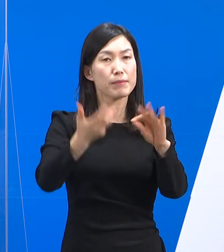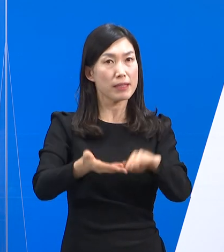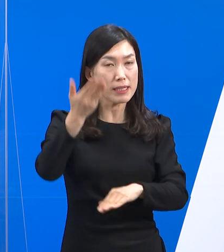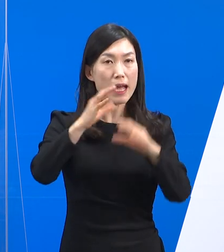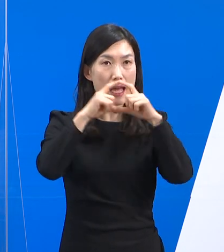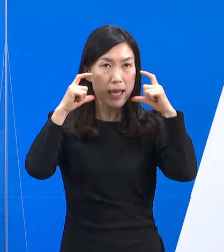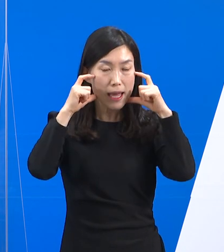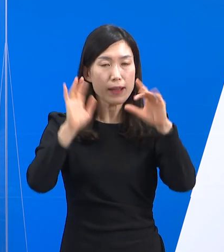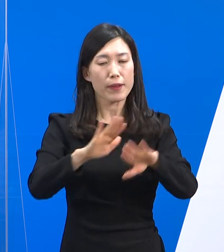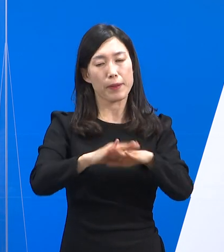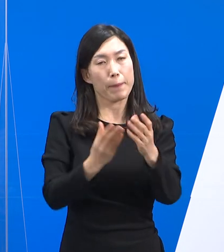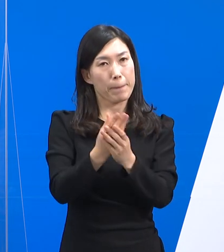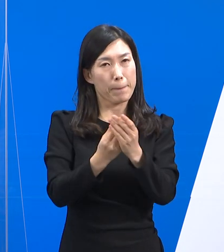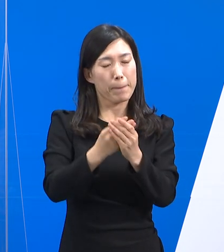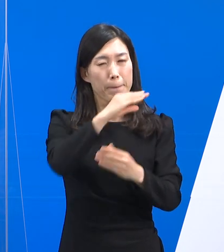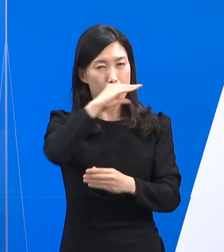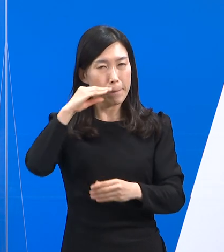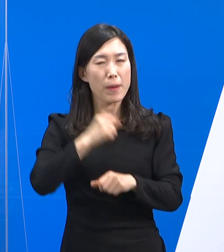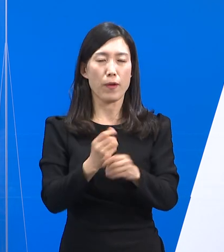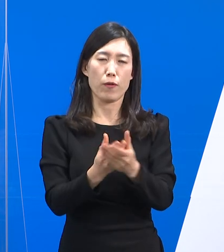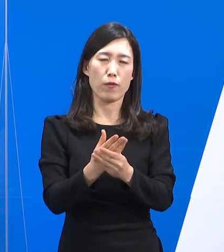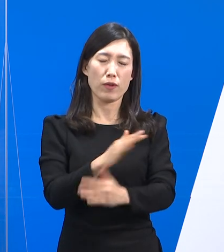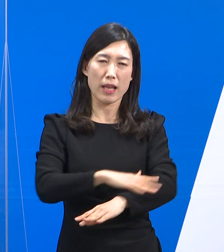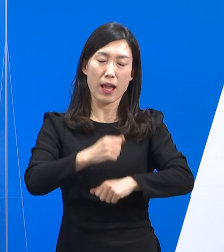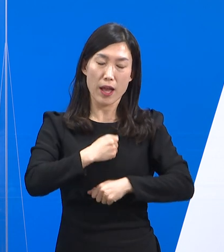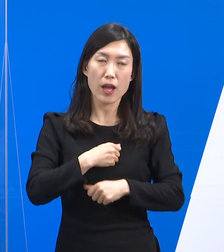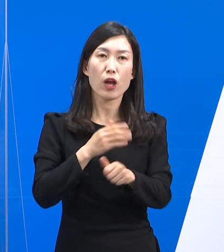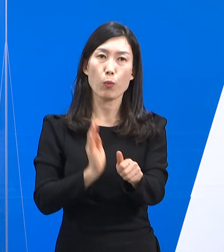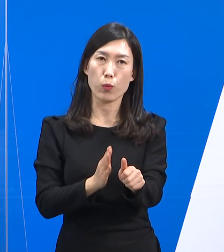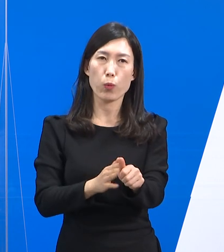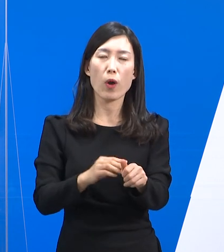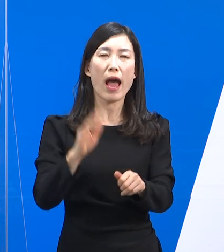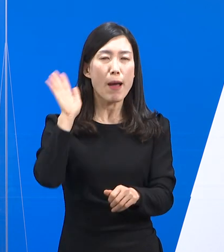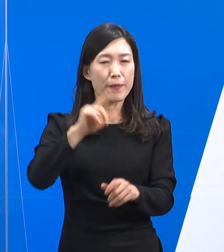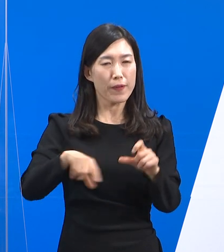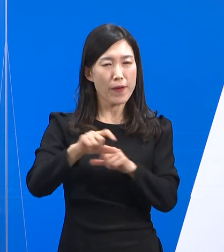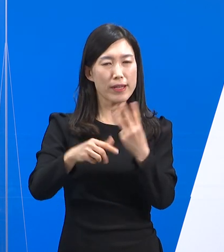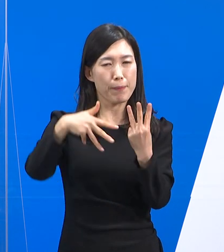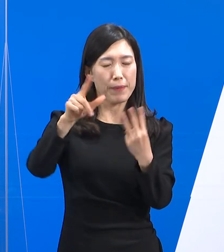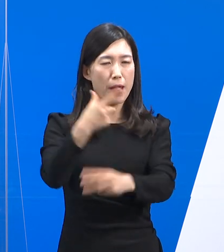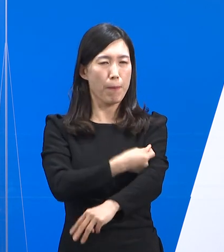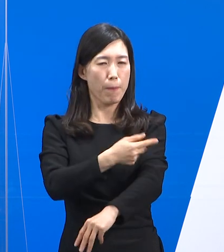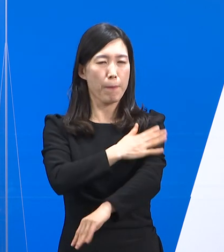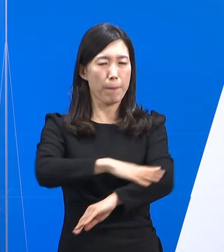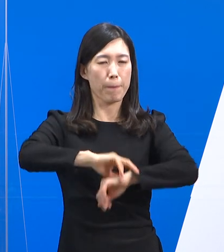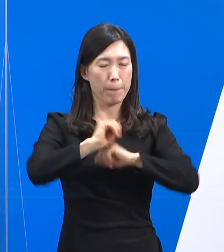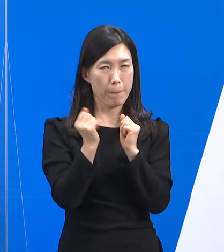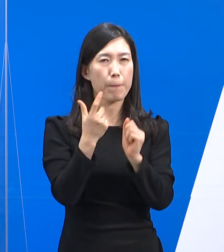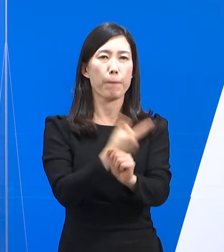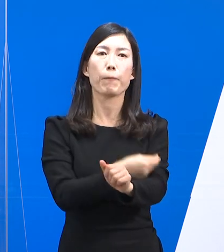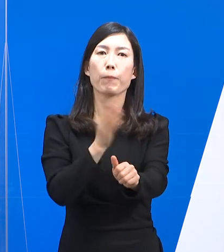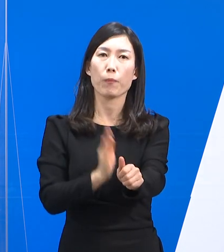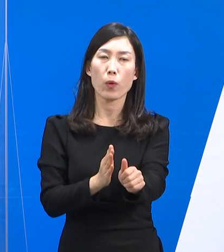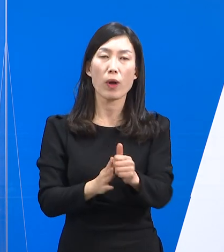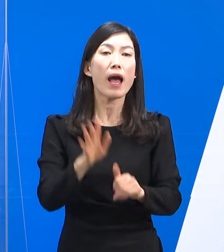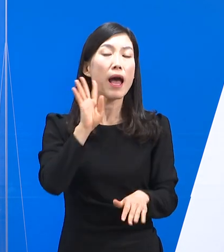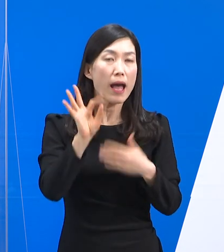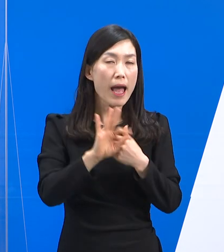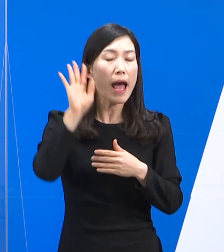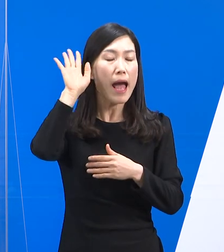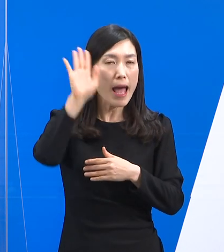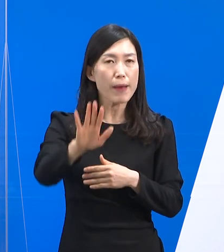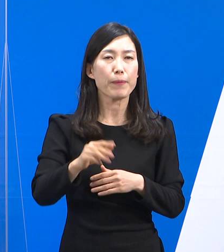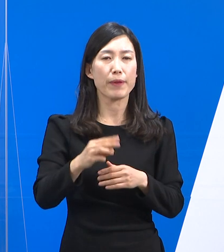개인 반력 수칙을 반드시 지켜주시고 적극적인 3차 접종 참여를 부탁드립니다. 앞으로도 경기도는